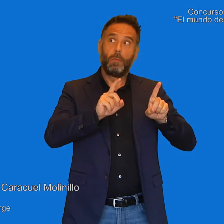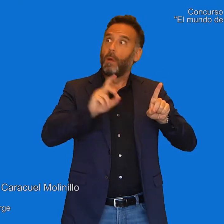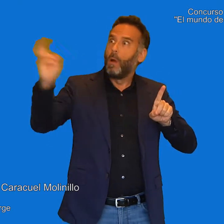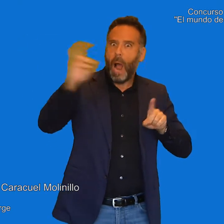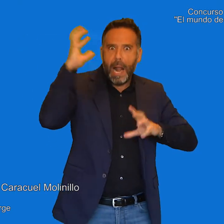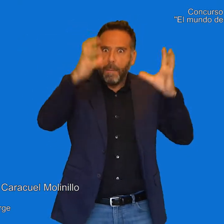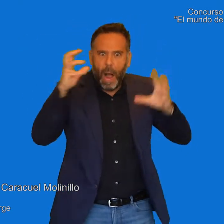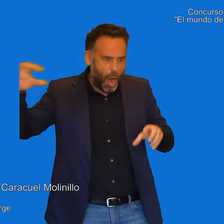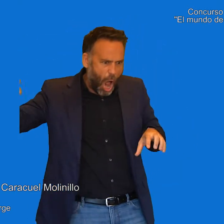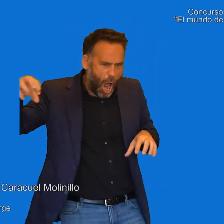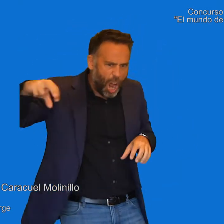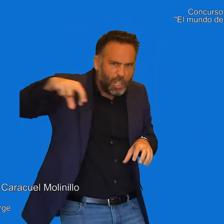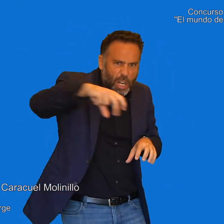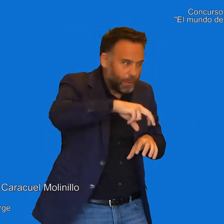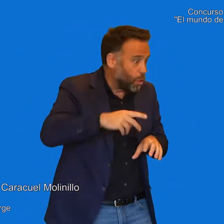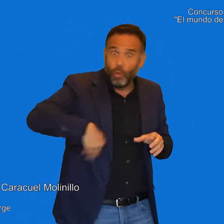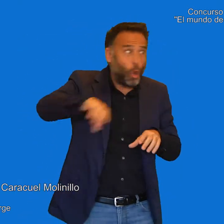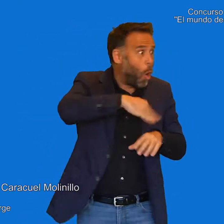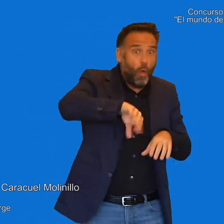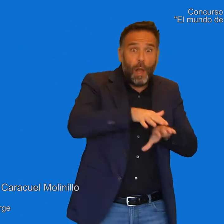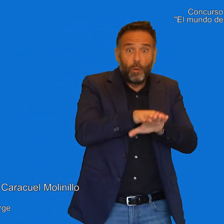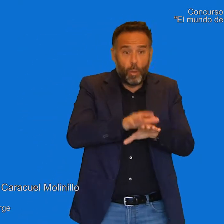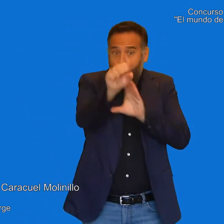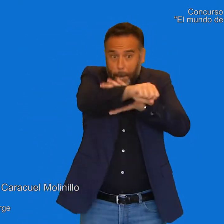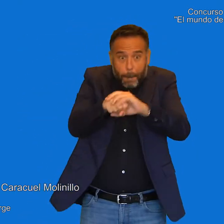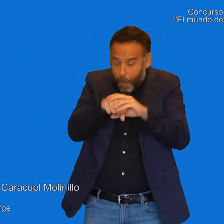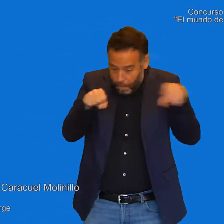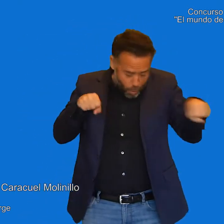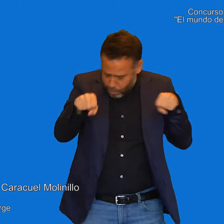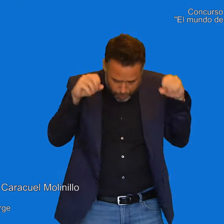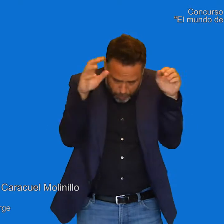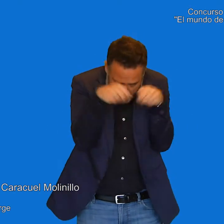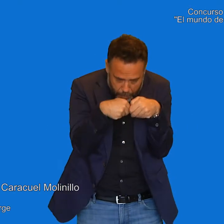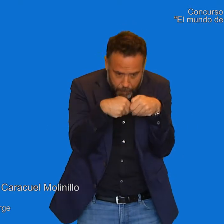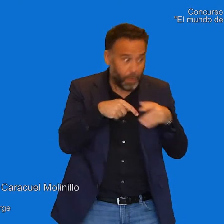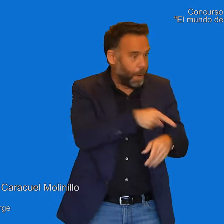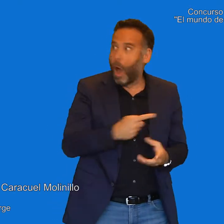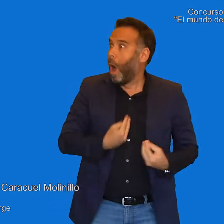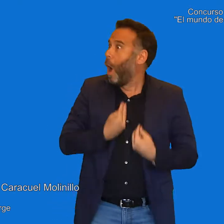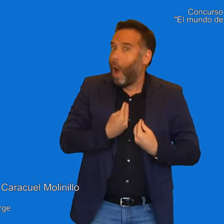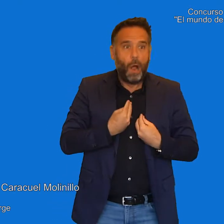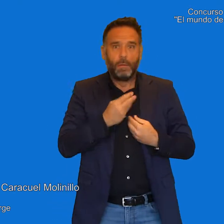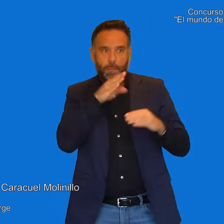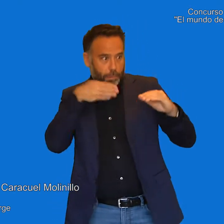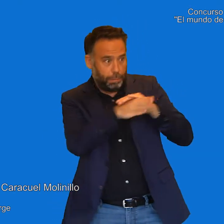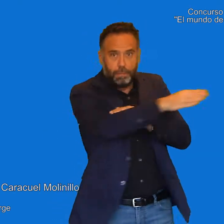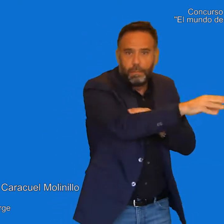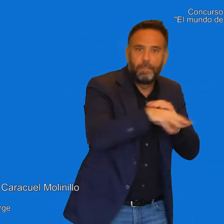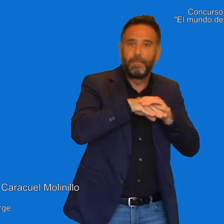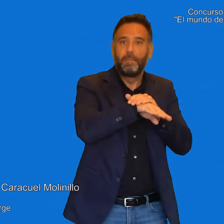depredador. Todo el mundo se metió en su caparazón menos él, porque no tenía. Él se escondió rápidamente entre las hojas